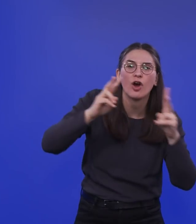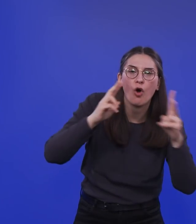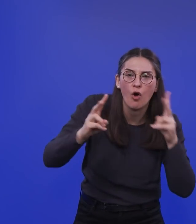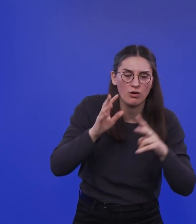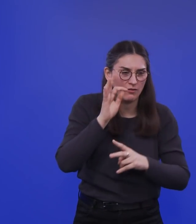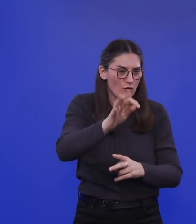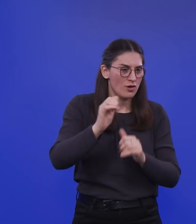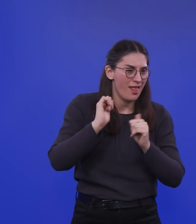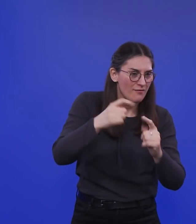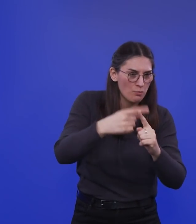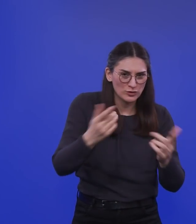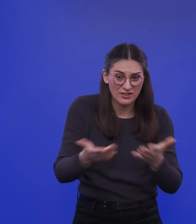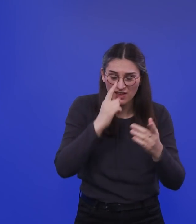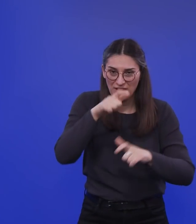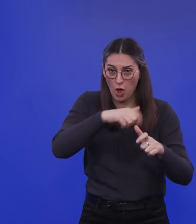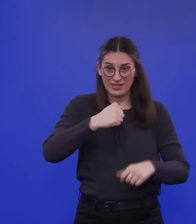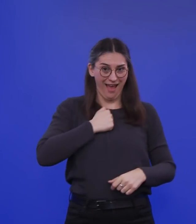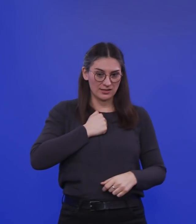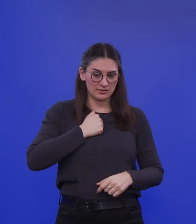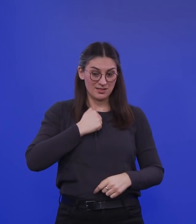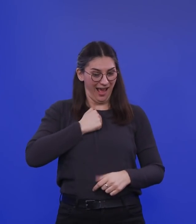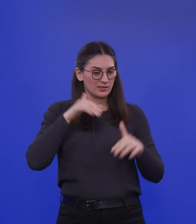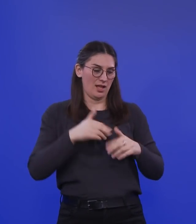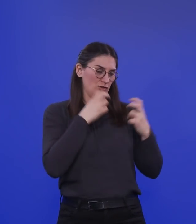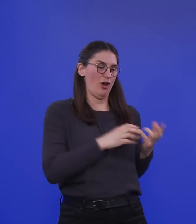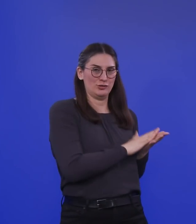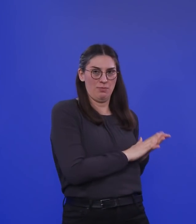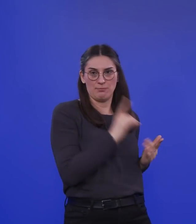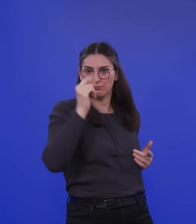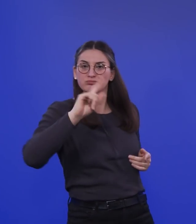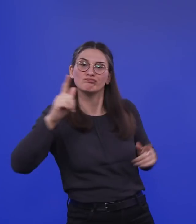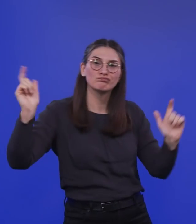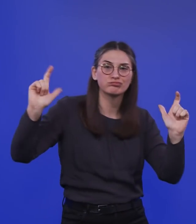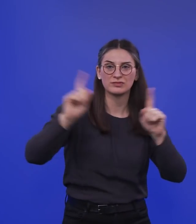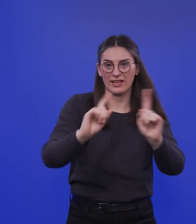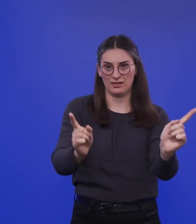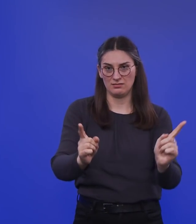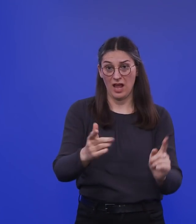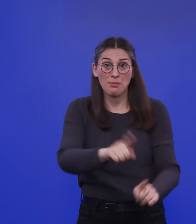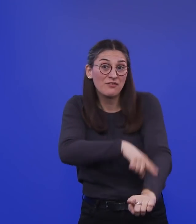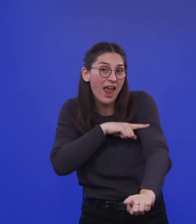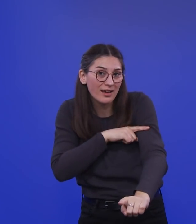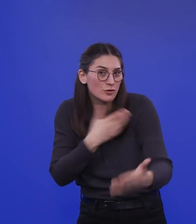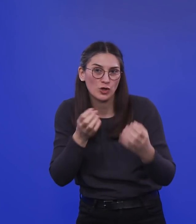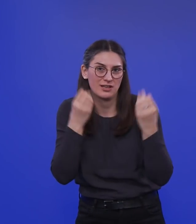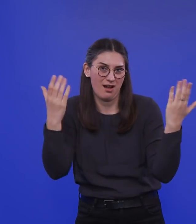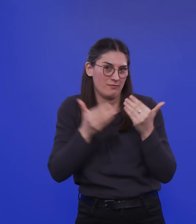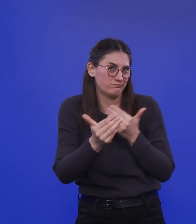wenn die Leute Angst haben. Dann bleiben sie erst recht weg. Und das dann wirklich für unbestimmt lange Zeit. Und es nützt ja auch keinem